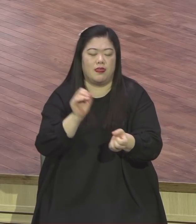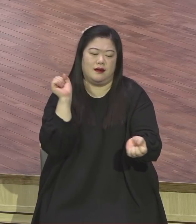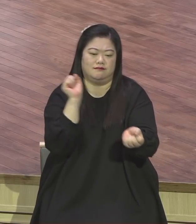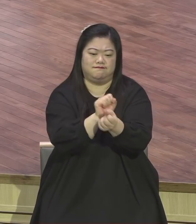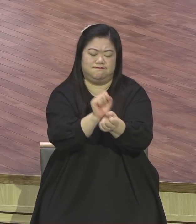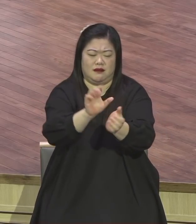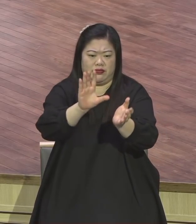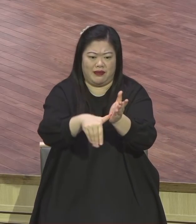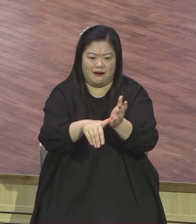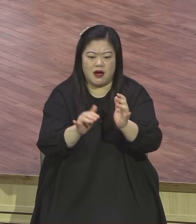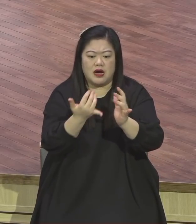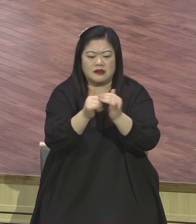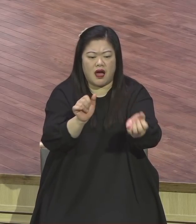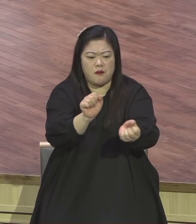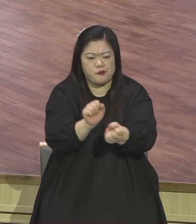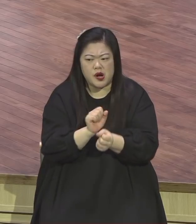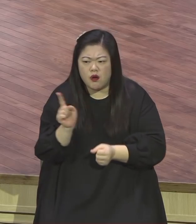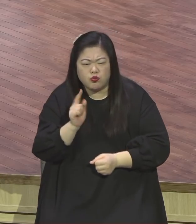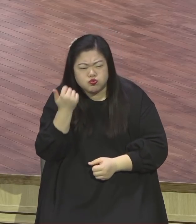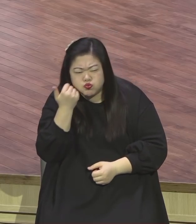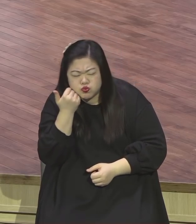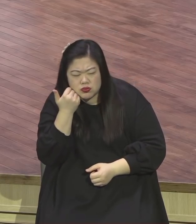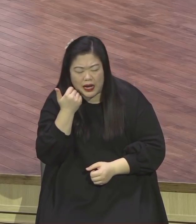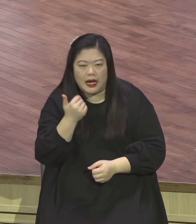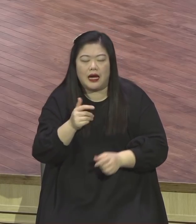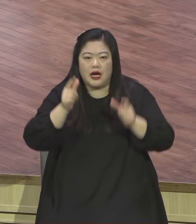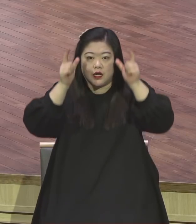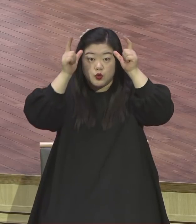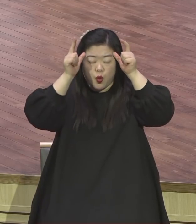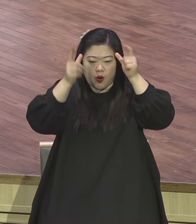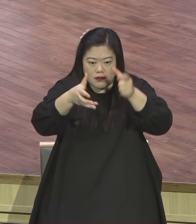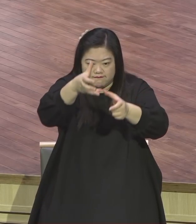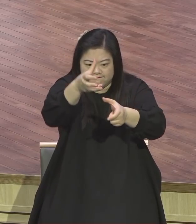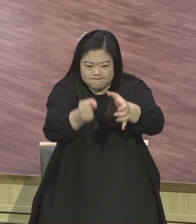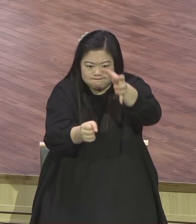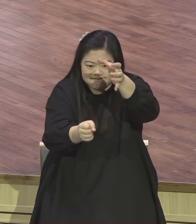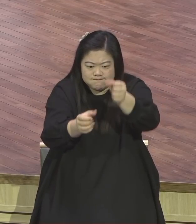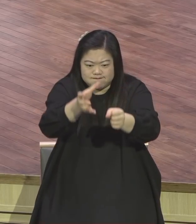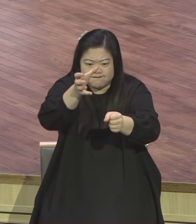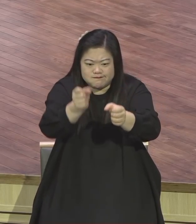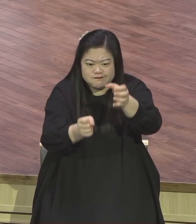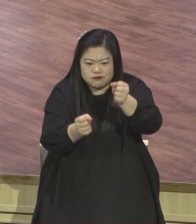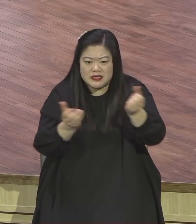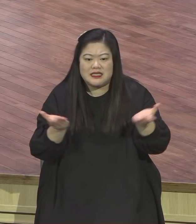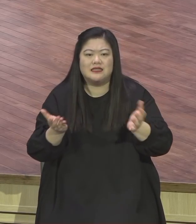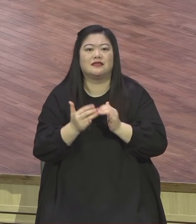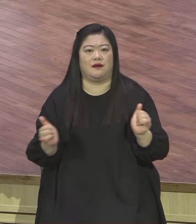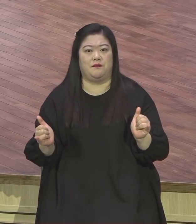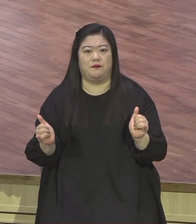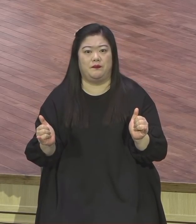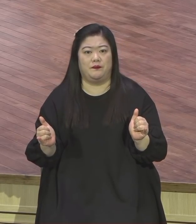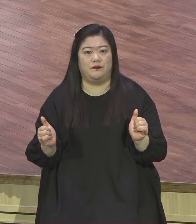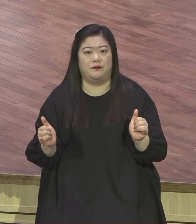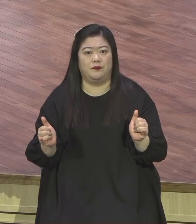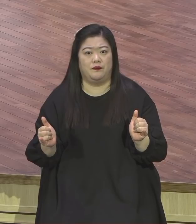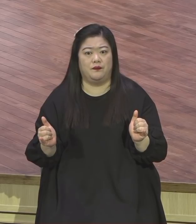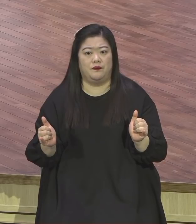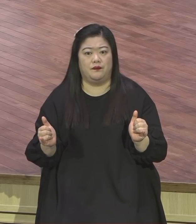걸렸어요 소를 통해서 우두에 걸린 이 목동들은 특이점이 뭐냐